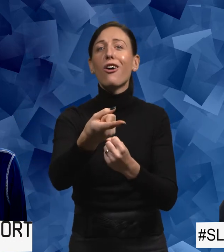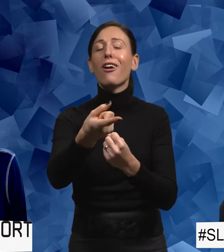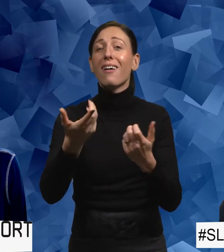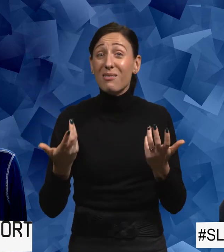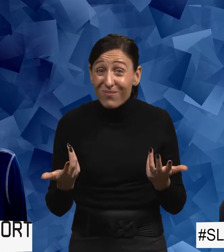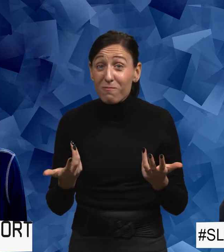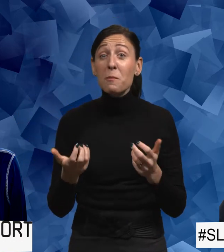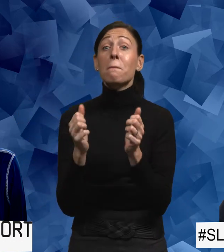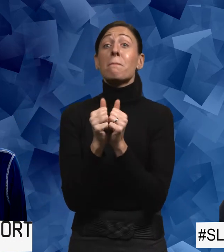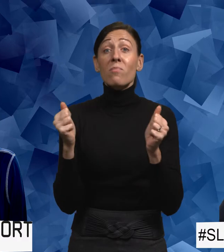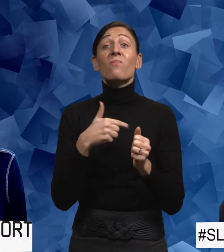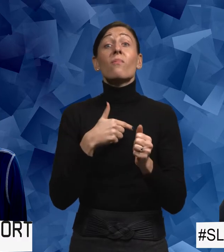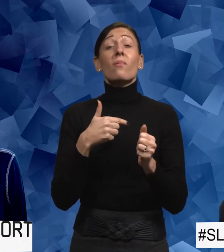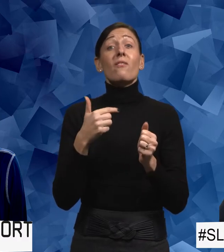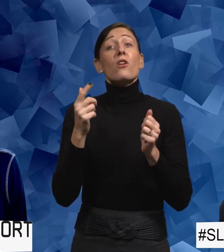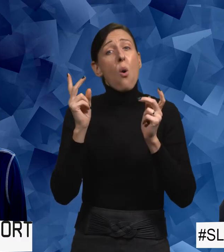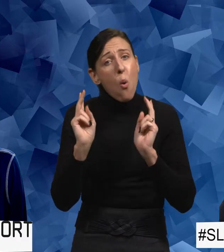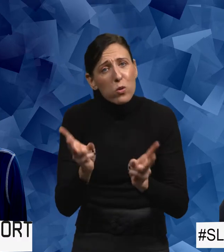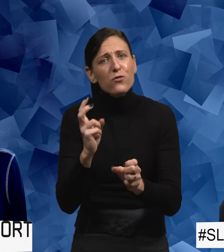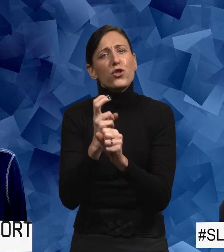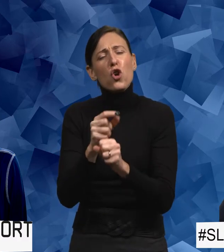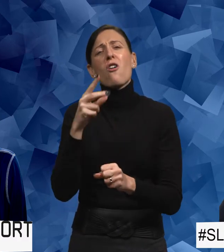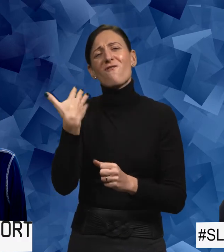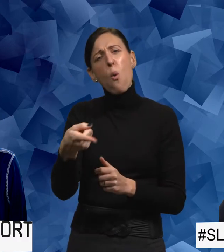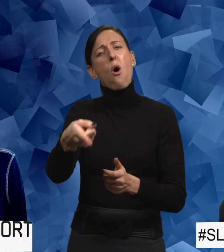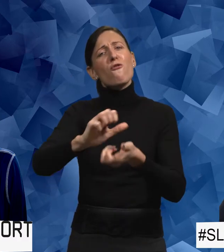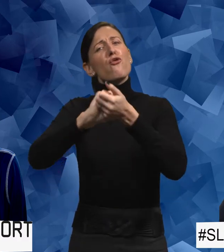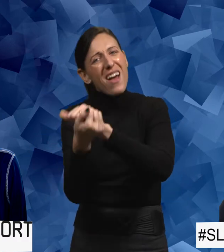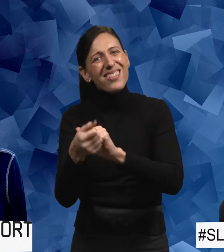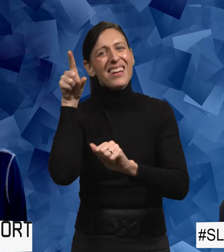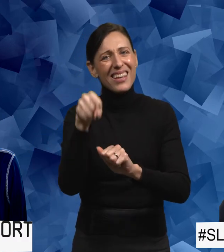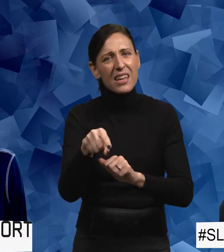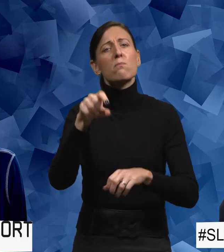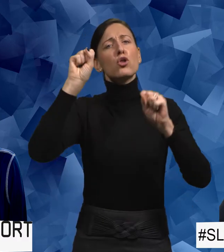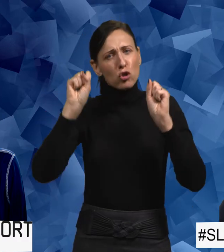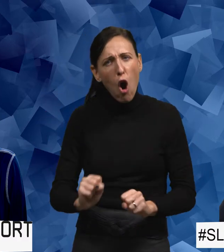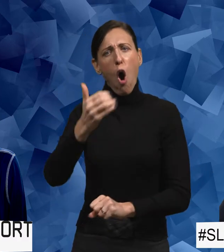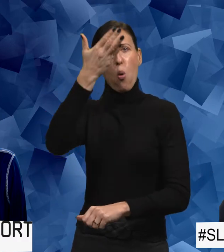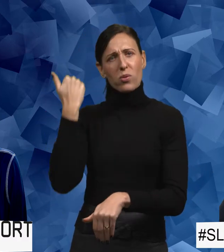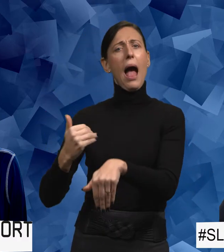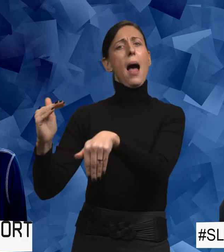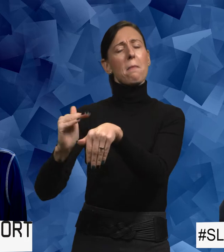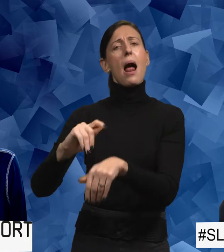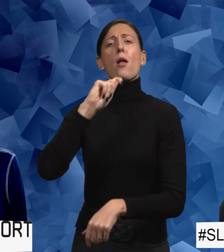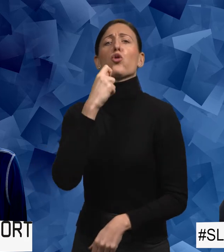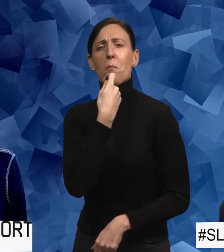Men ja, vi har ju också försökt att få en förändring till stånd där. Att du ska kunna vara anonym när du anmäler.